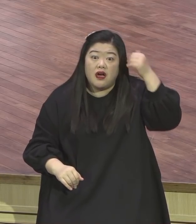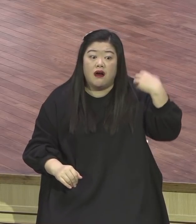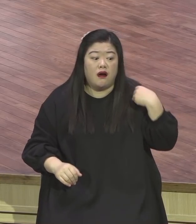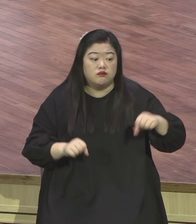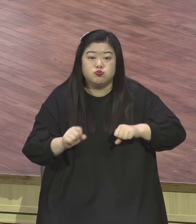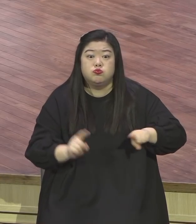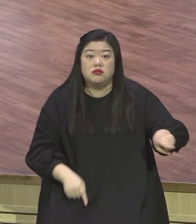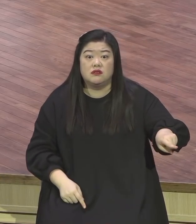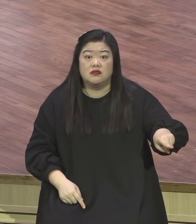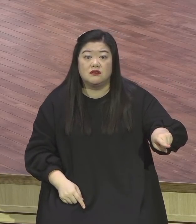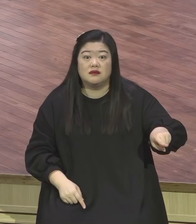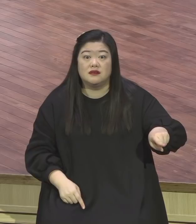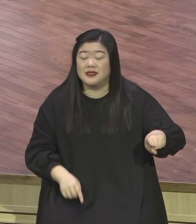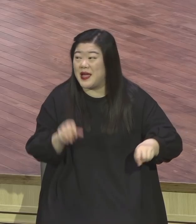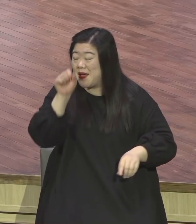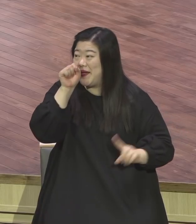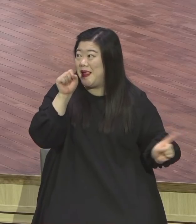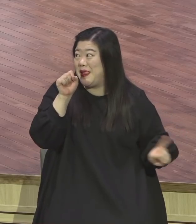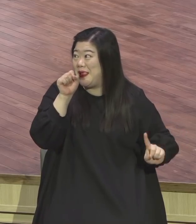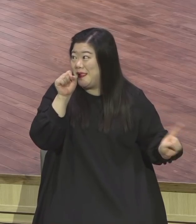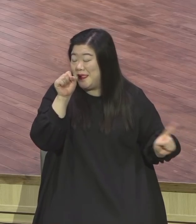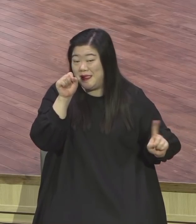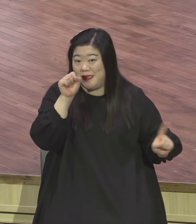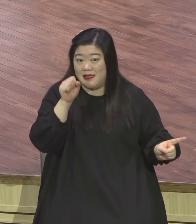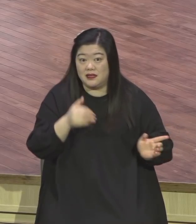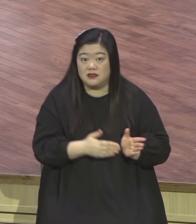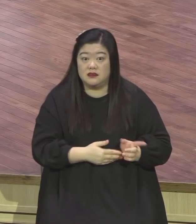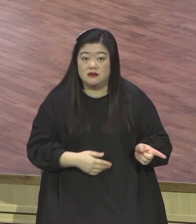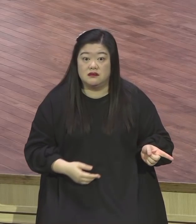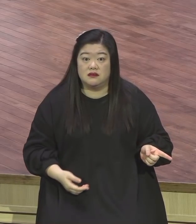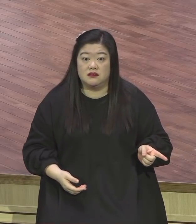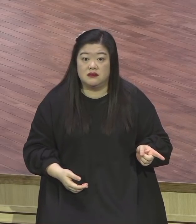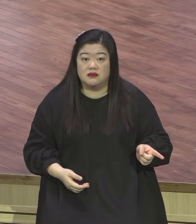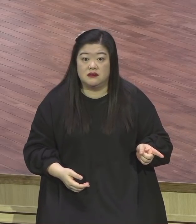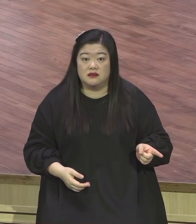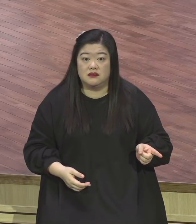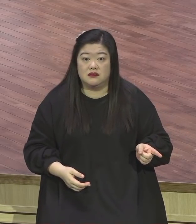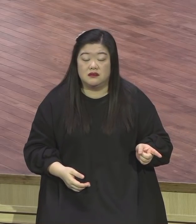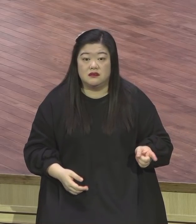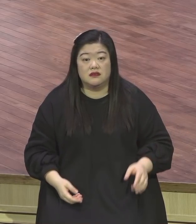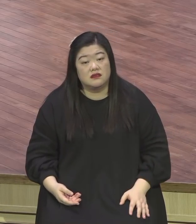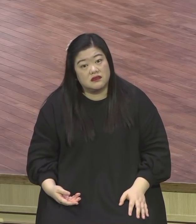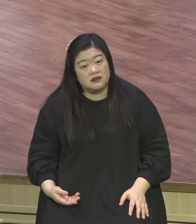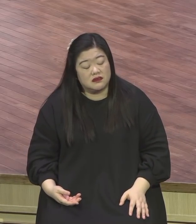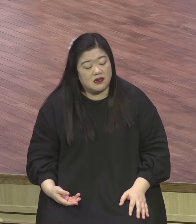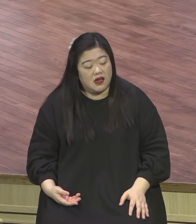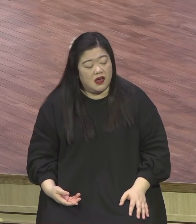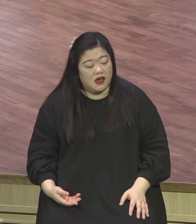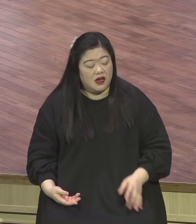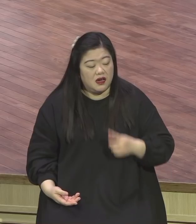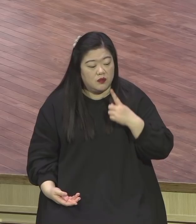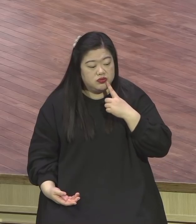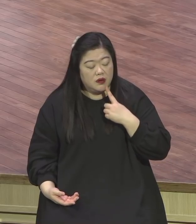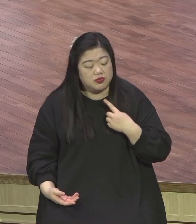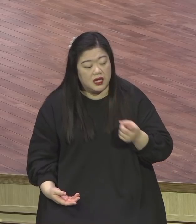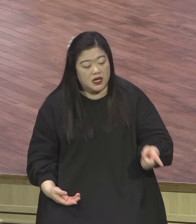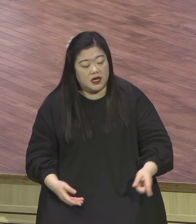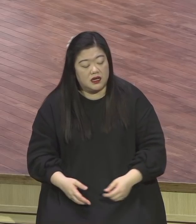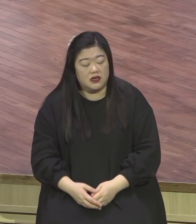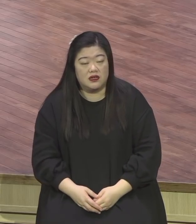무슨 말입니까 하나님만 좋아하면요 다 책임져 준다니까요 아멘 하나님을